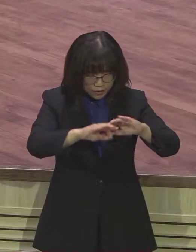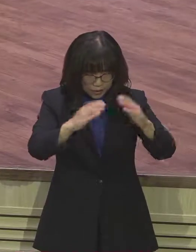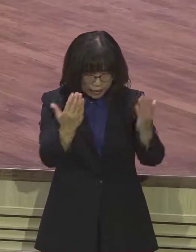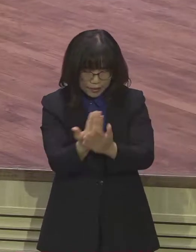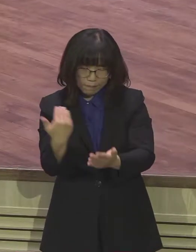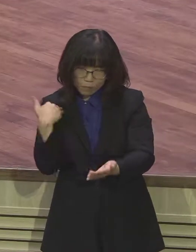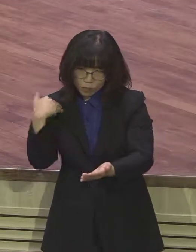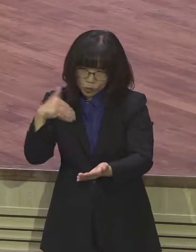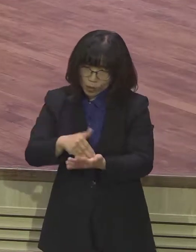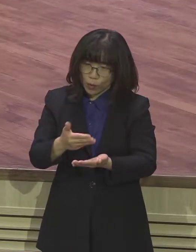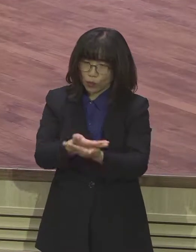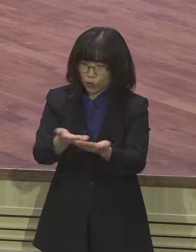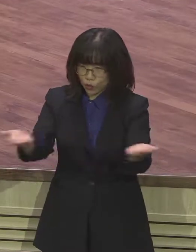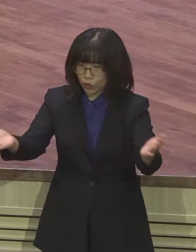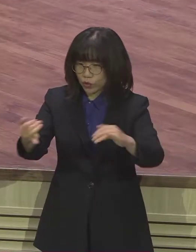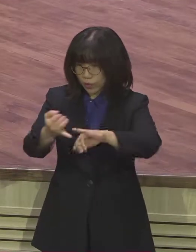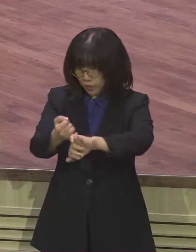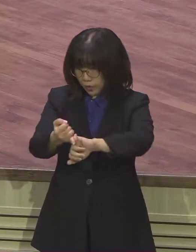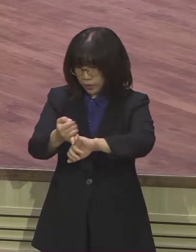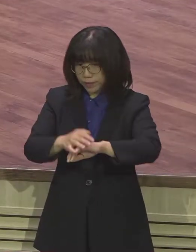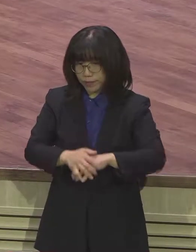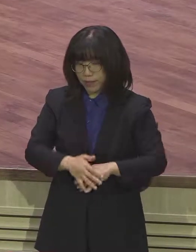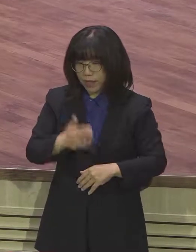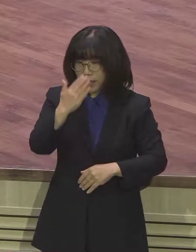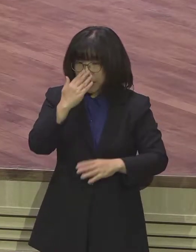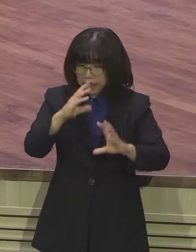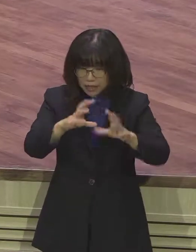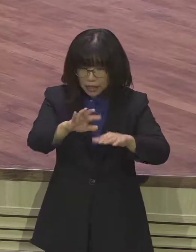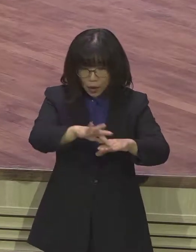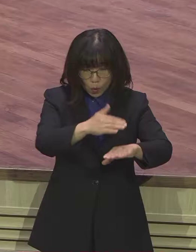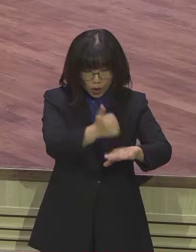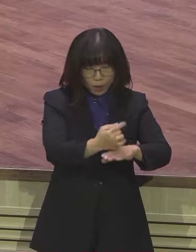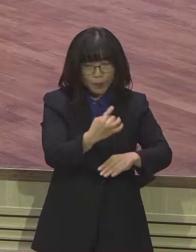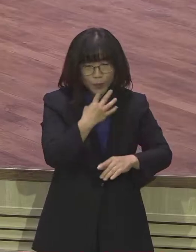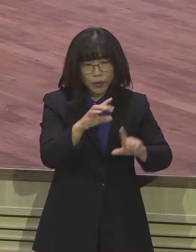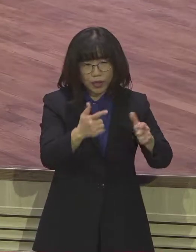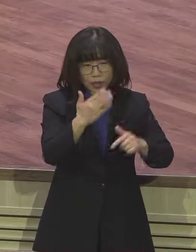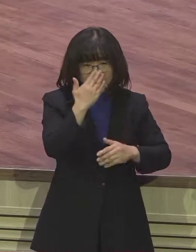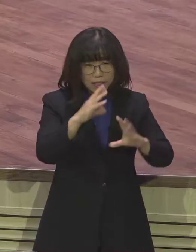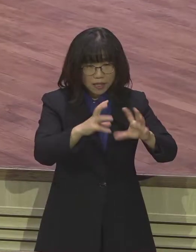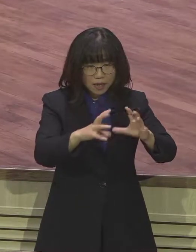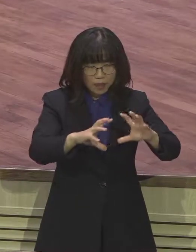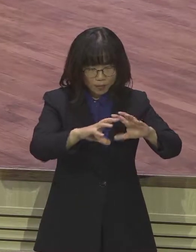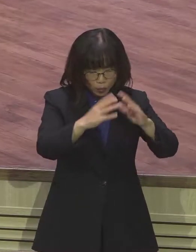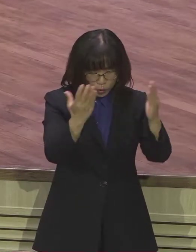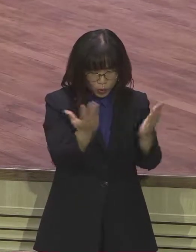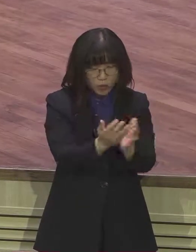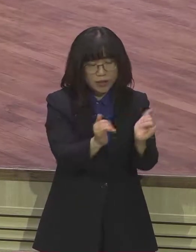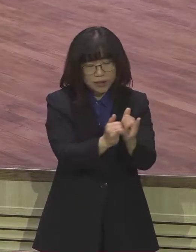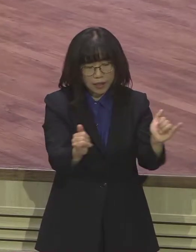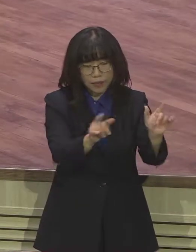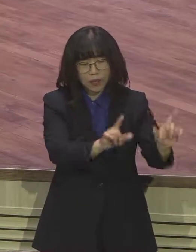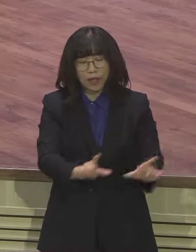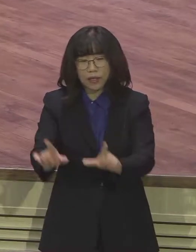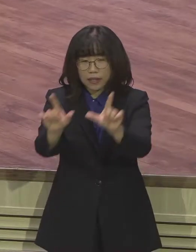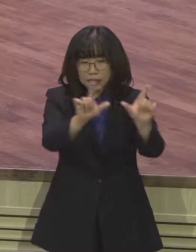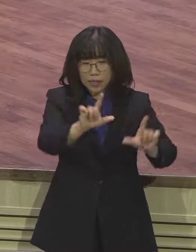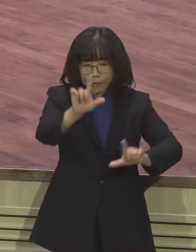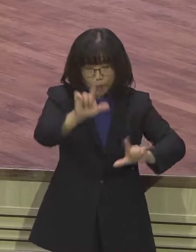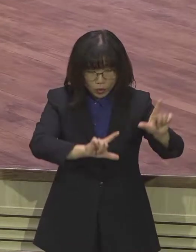바로 이스라엘의 왕국뿐만 아니라 모든 이스라엘 백성들의 그리고 모든 인생들의 삶을 회복시켜 주시겠다라는